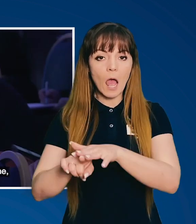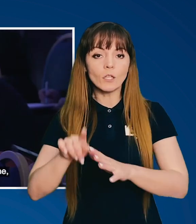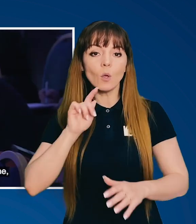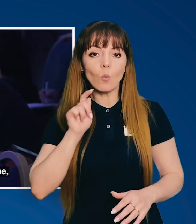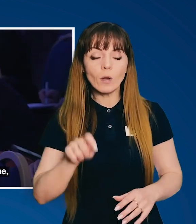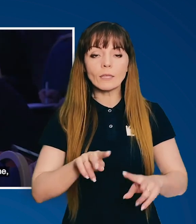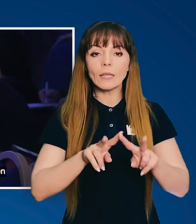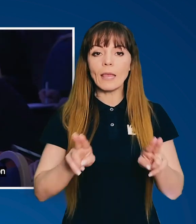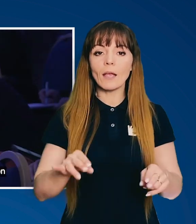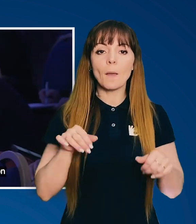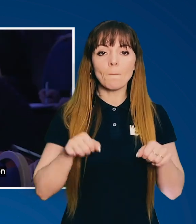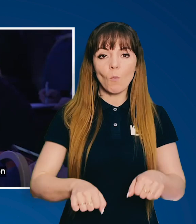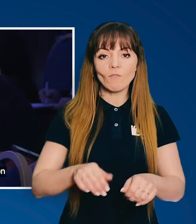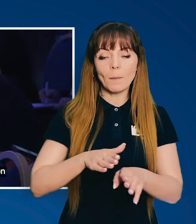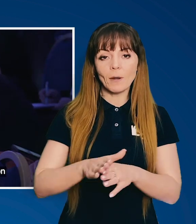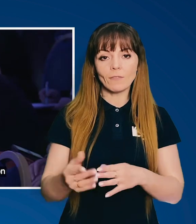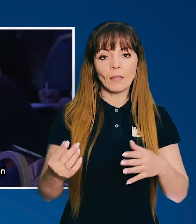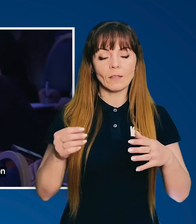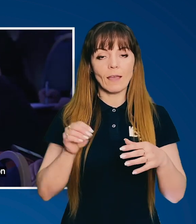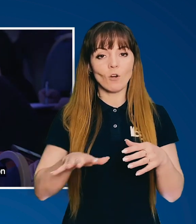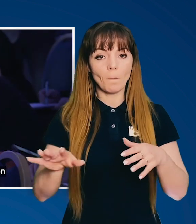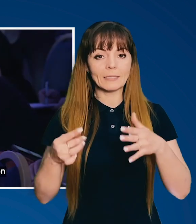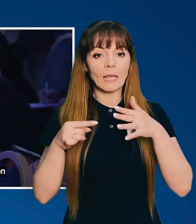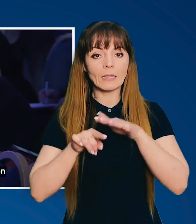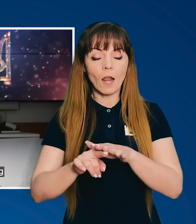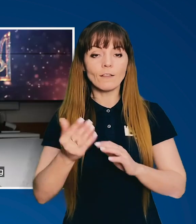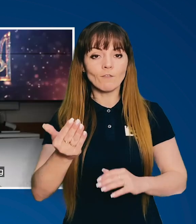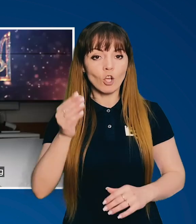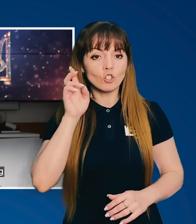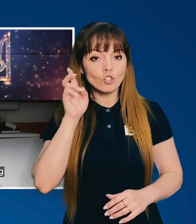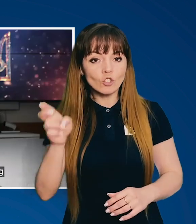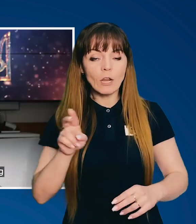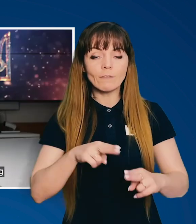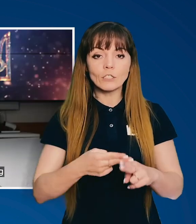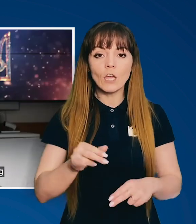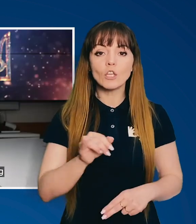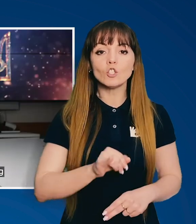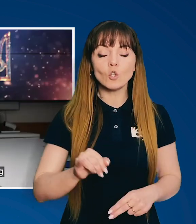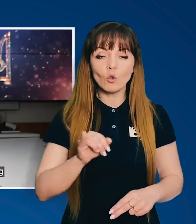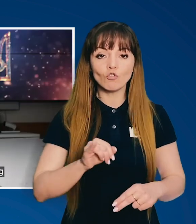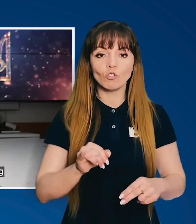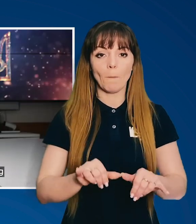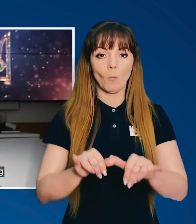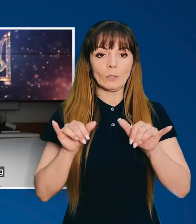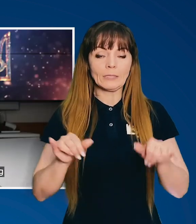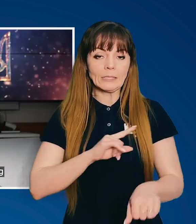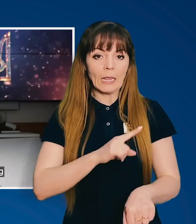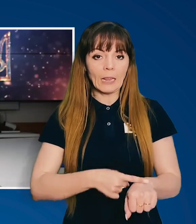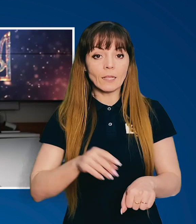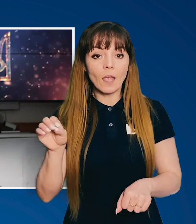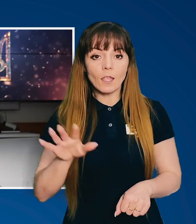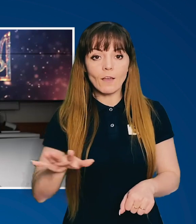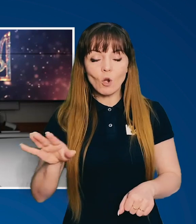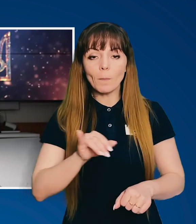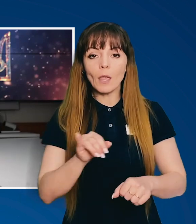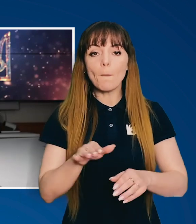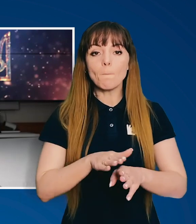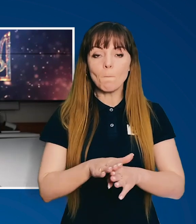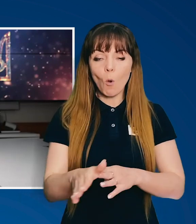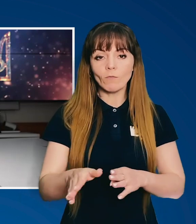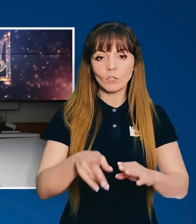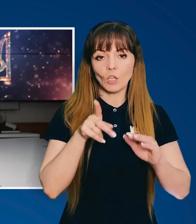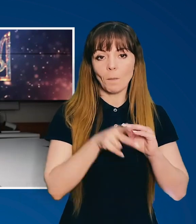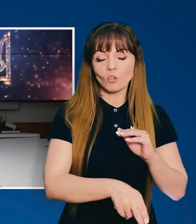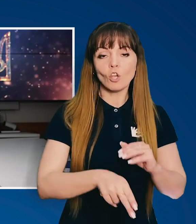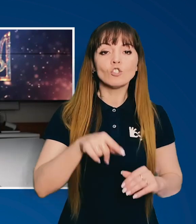інтеграція України, як і повноправна європейська інтеграція ваших держав – це історичне посилення Європи і